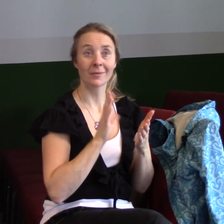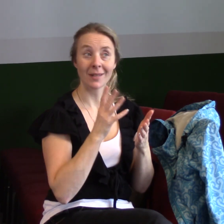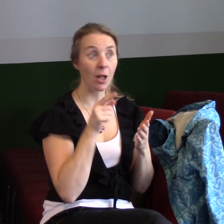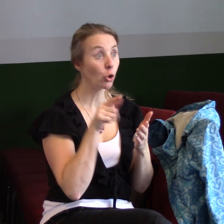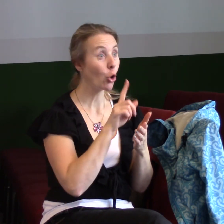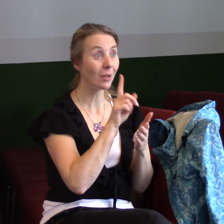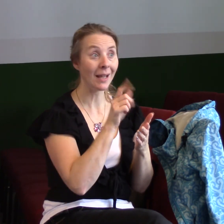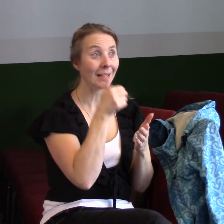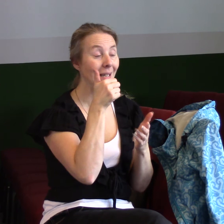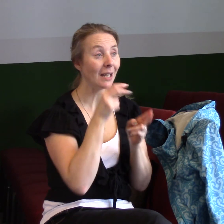způsob.